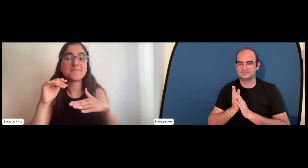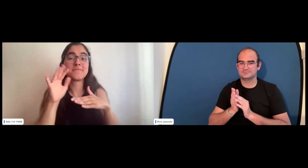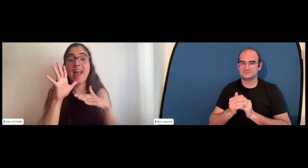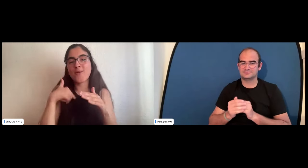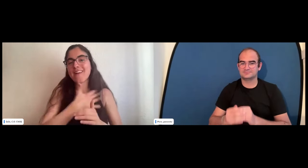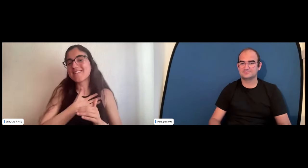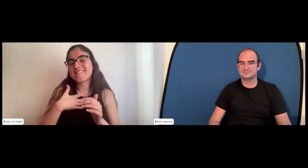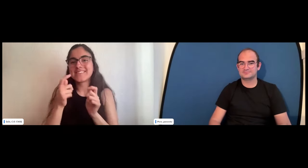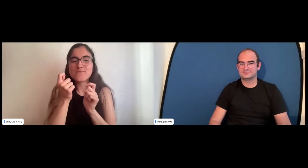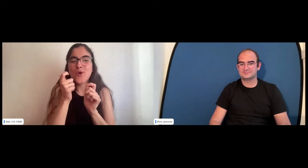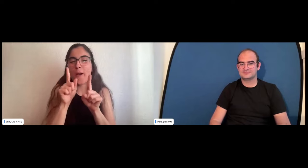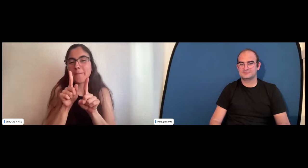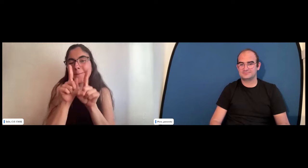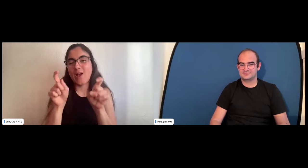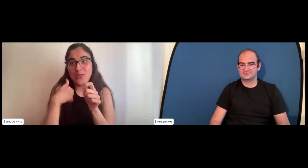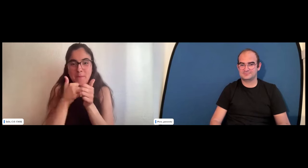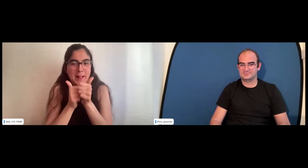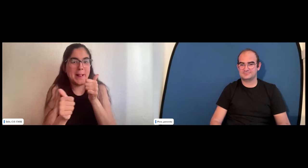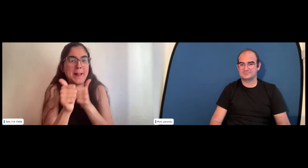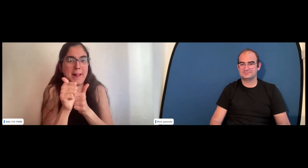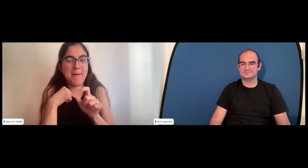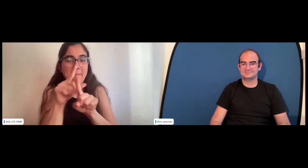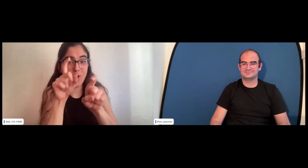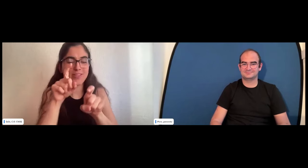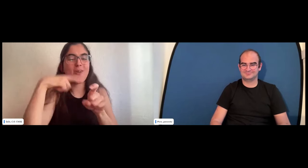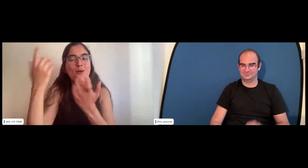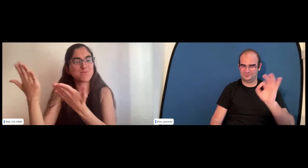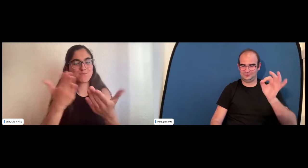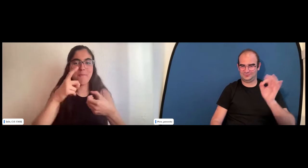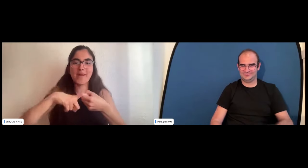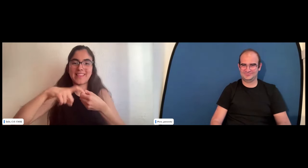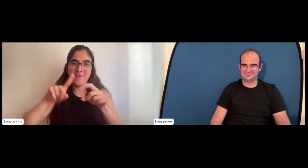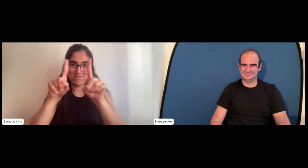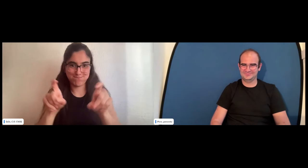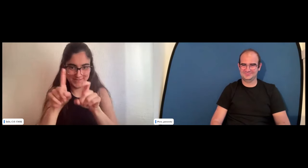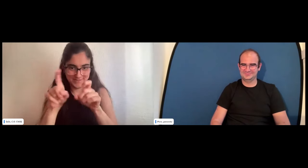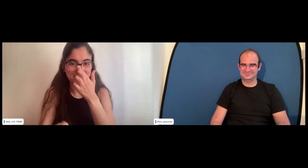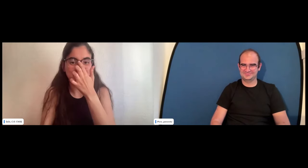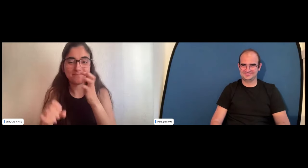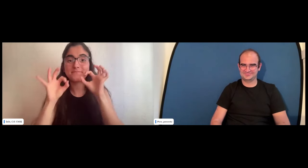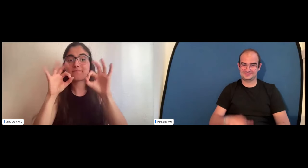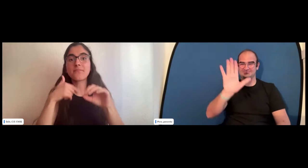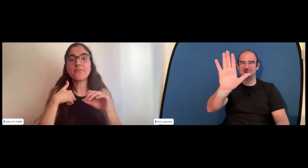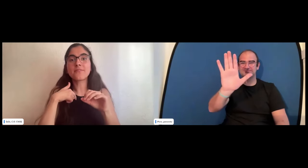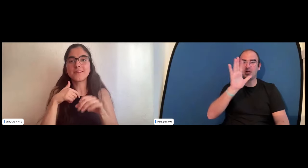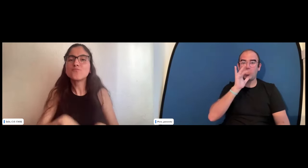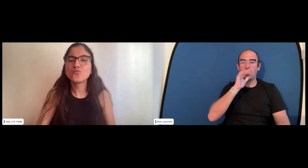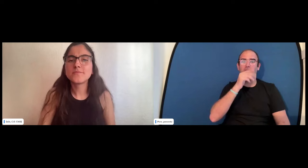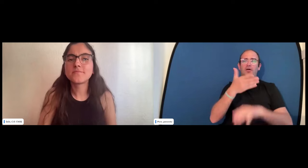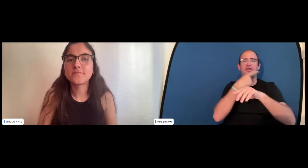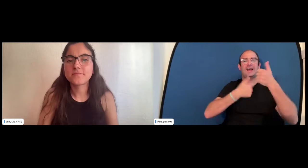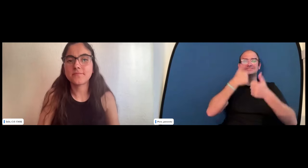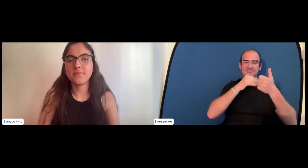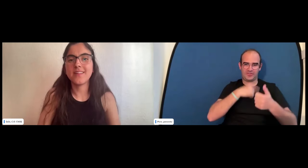fenomenal gracias a la persona técnica que está detrás y antes de hacer las preguntas y dar paso a los participantes me voy a